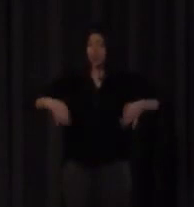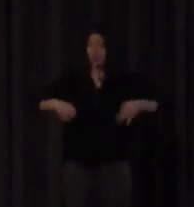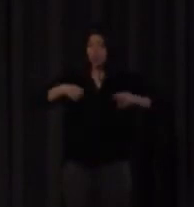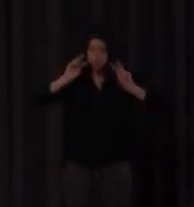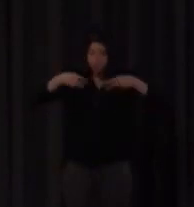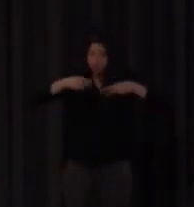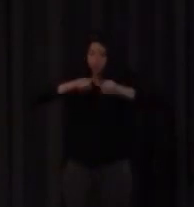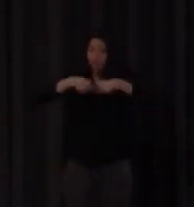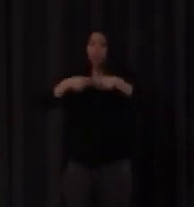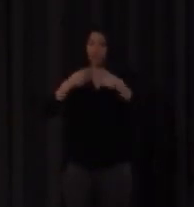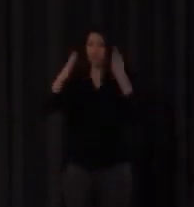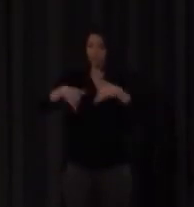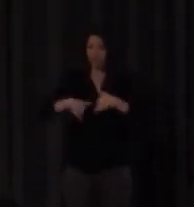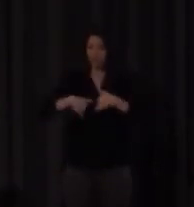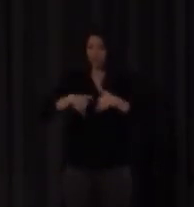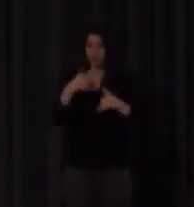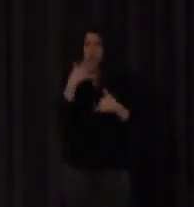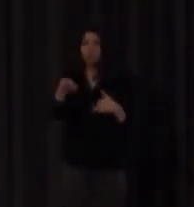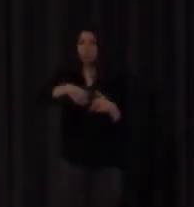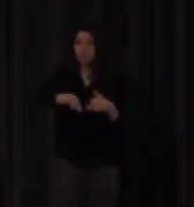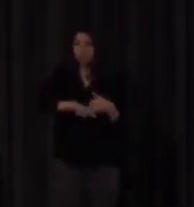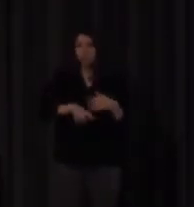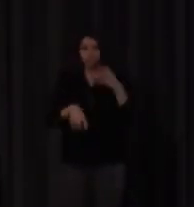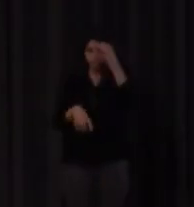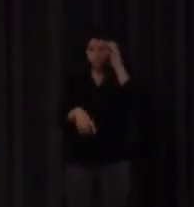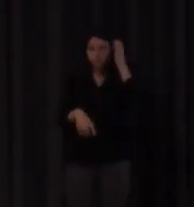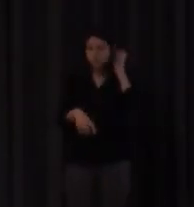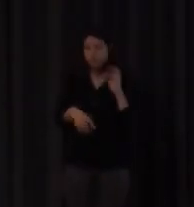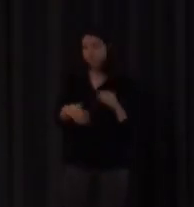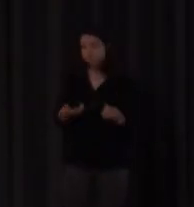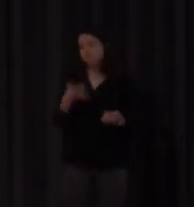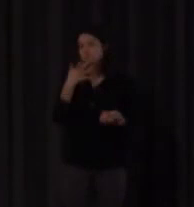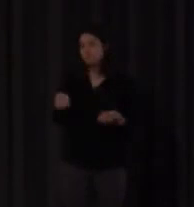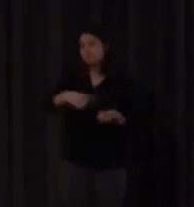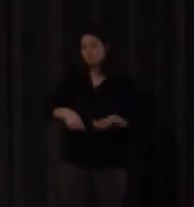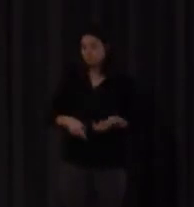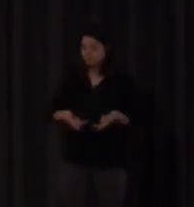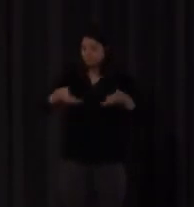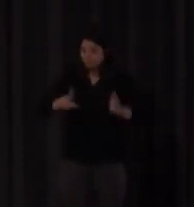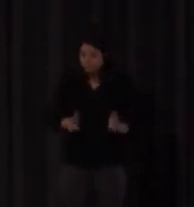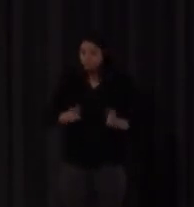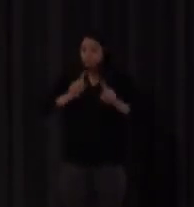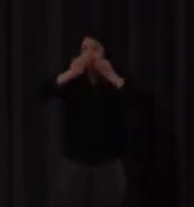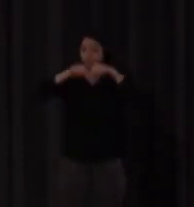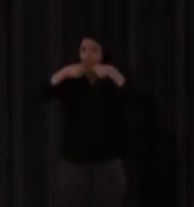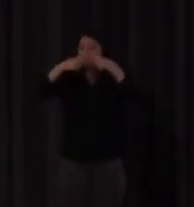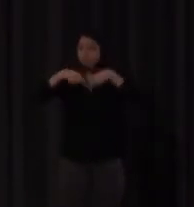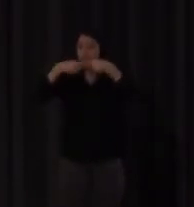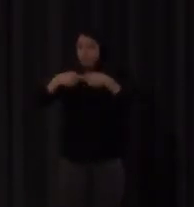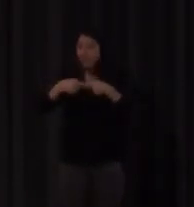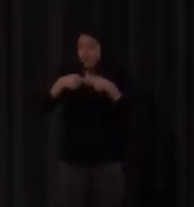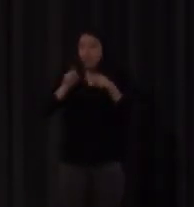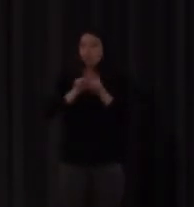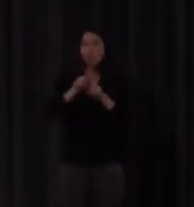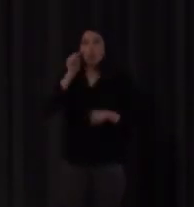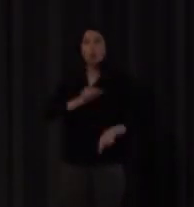reflexiones cuando nos sentamos el placer de crear por crear con las palabras pues la conciencia fonológica es